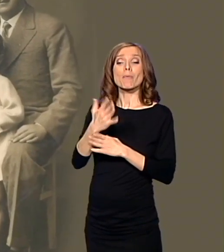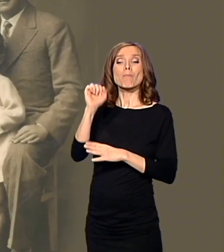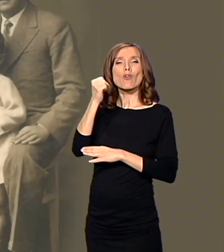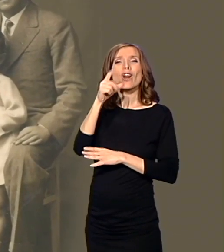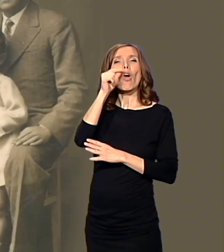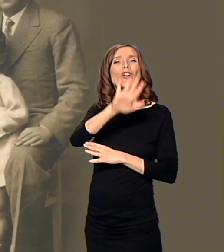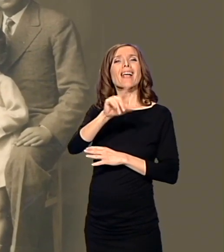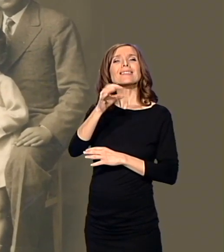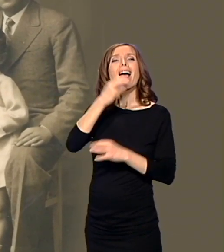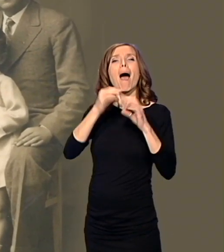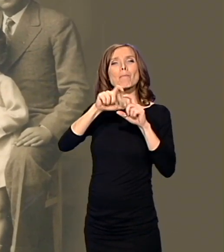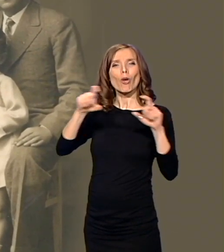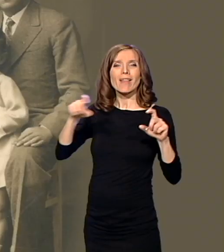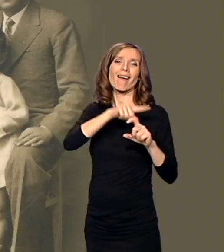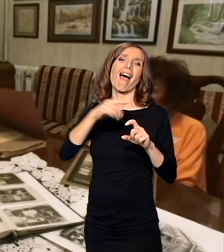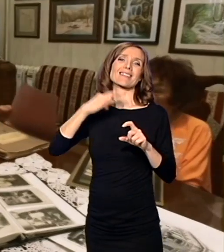tradiciju.